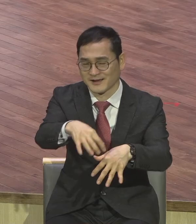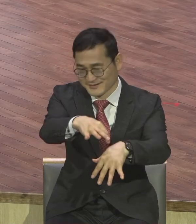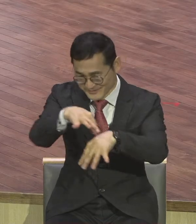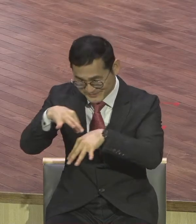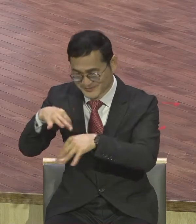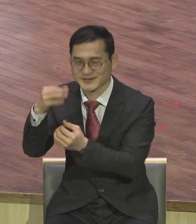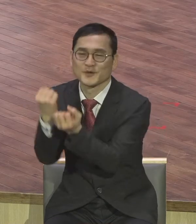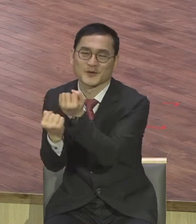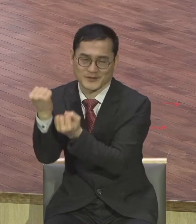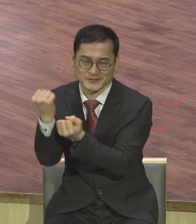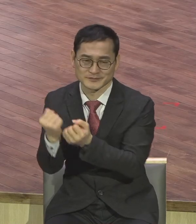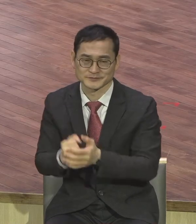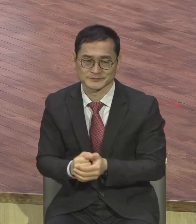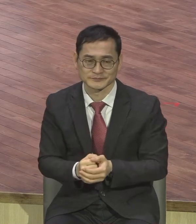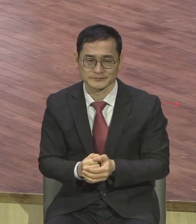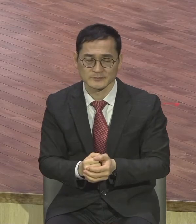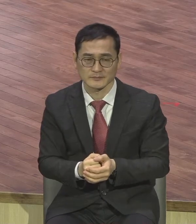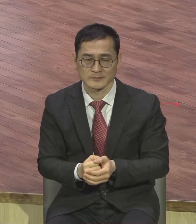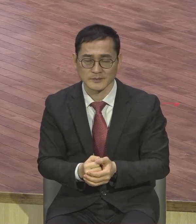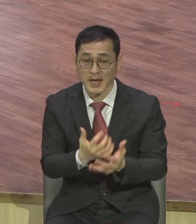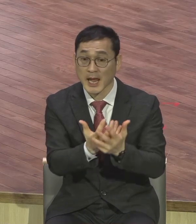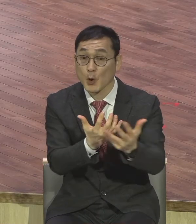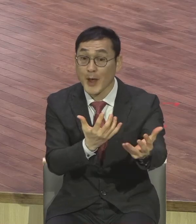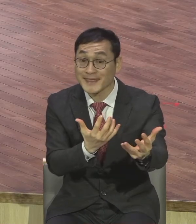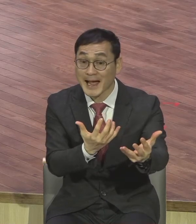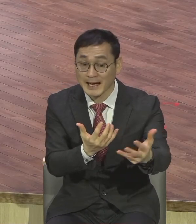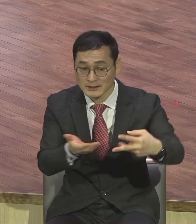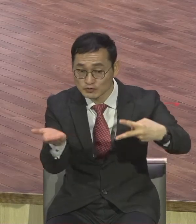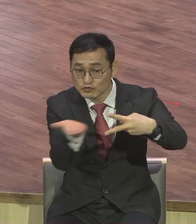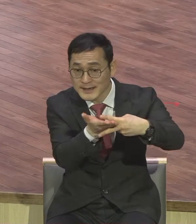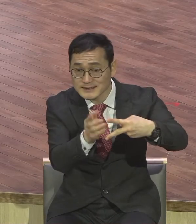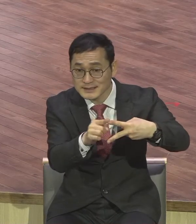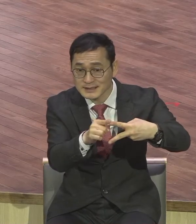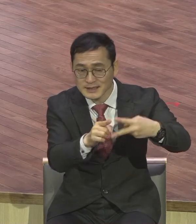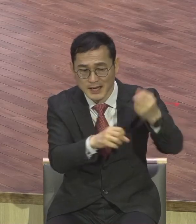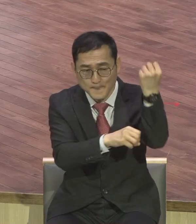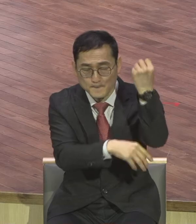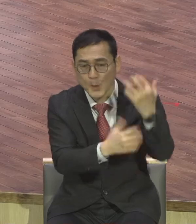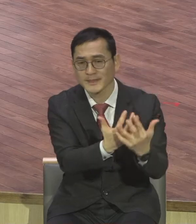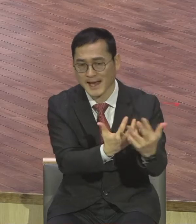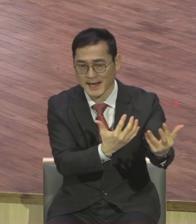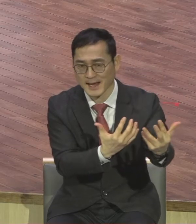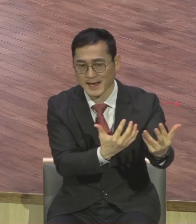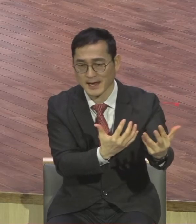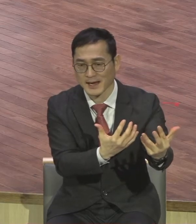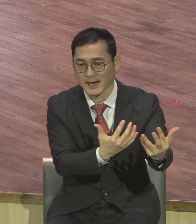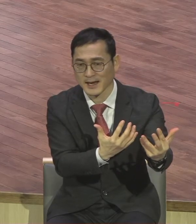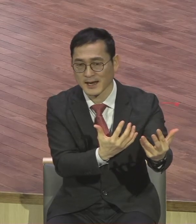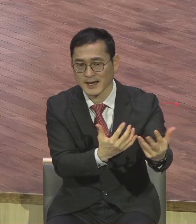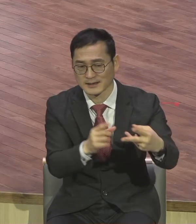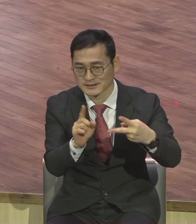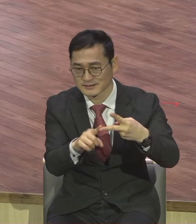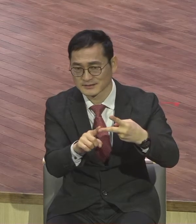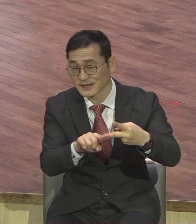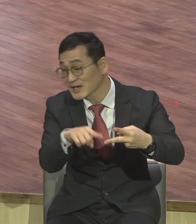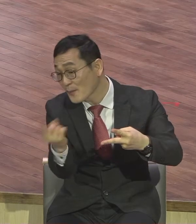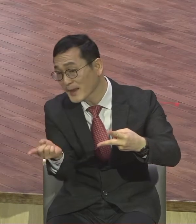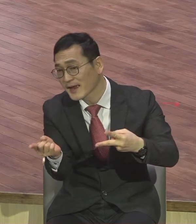두 구역으로 구분을 합니다 첫째는 본당입니다 유대인 회당에 본당이 있고 그 옆에 바로 옆에